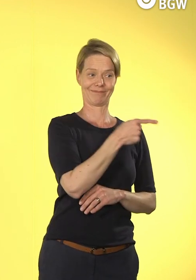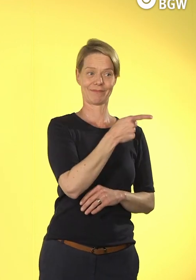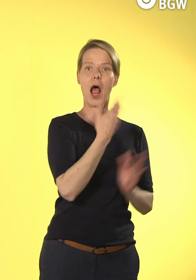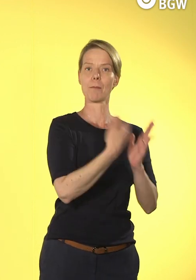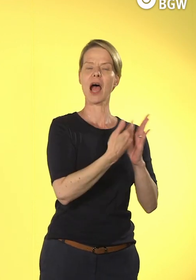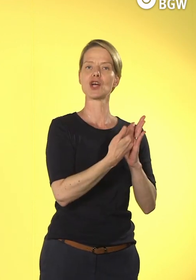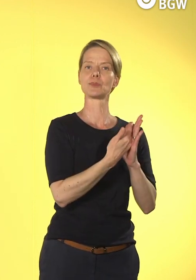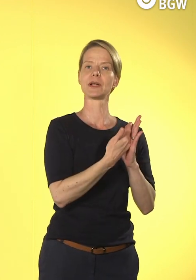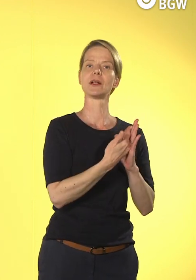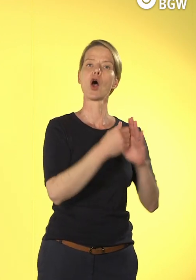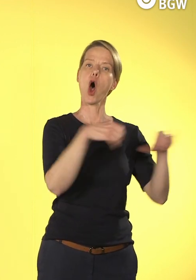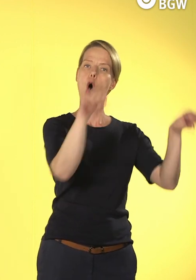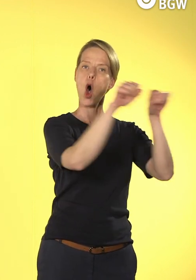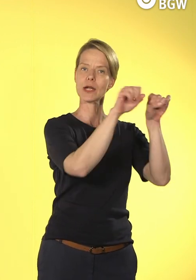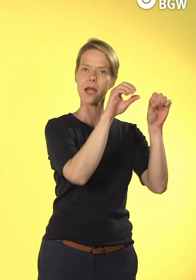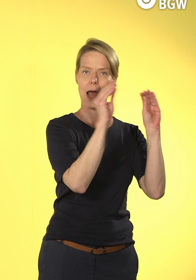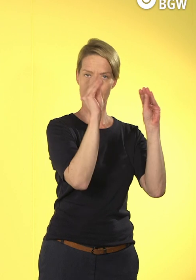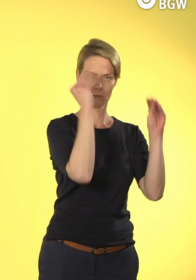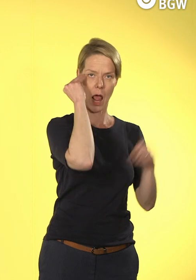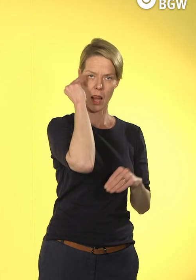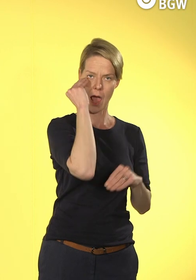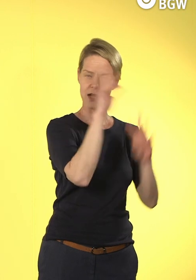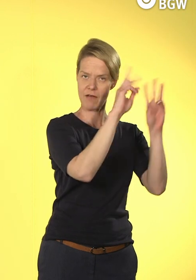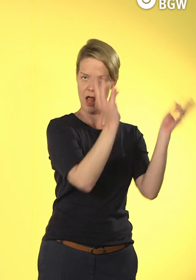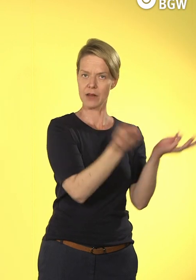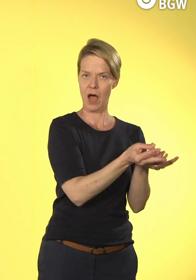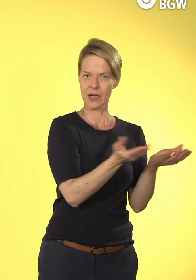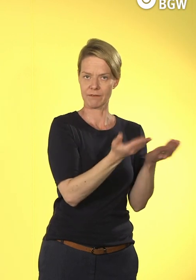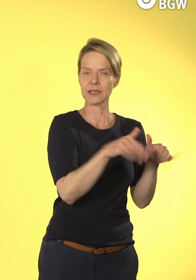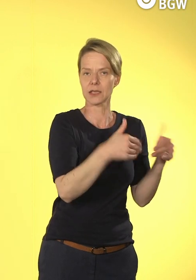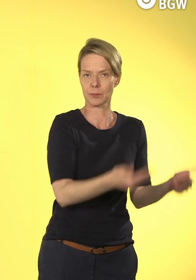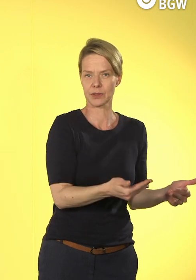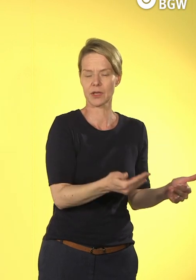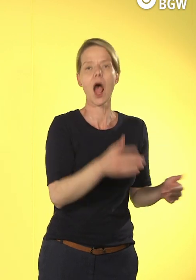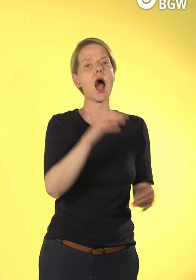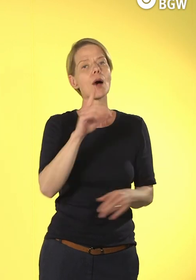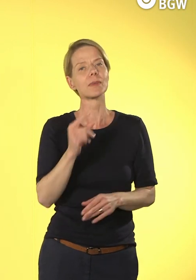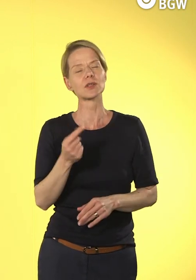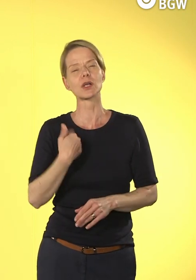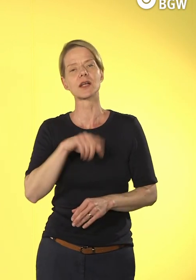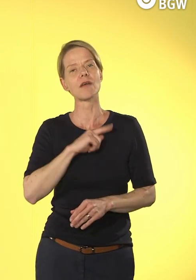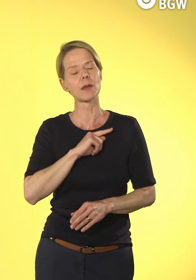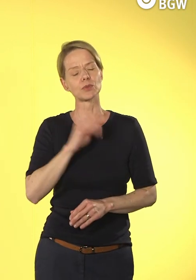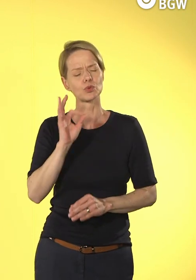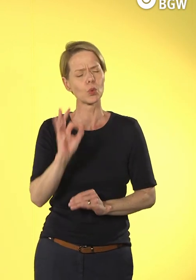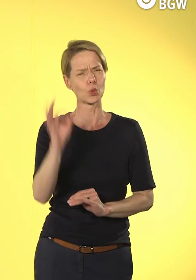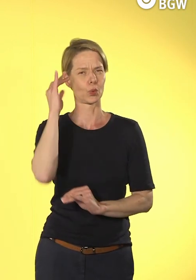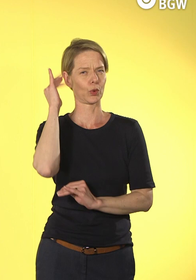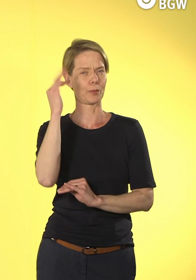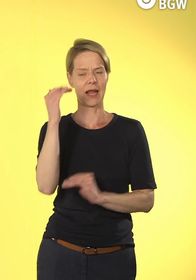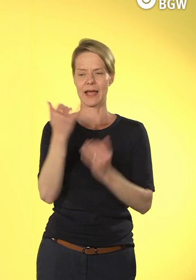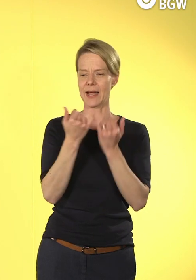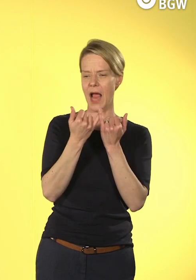Also sich da hinein zu versetzen, was Möglichkeiten wären, was Geschäftsmodelle wären im Rahmen der Digitalisierung für und mit diesen Personen ist sehr, sehr wichtig.